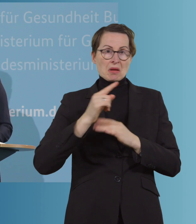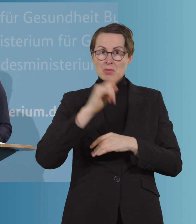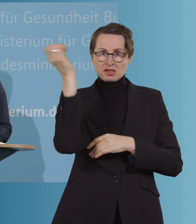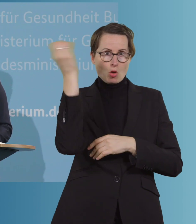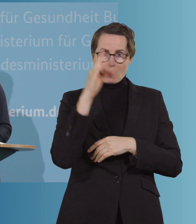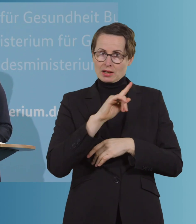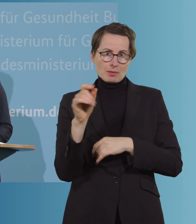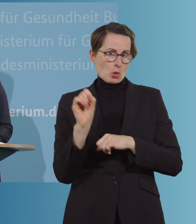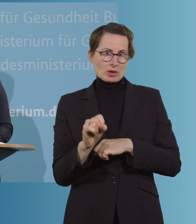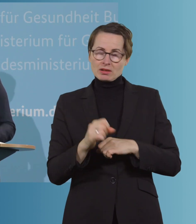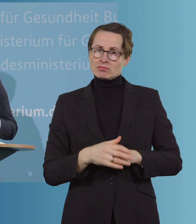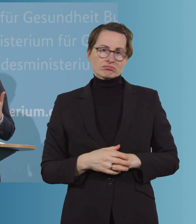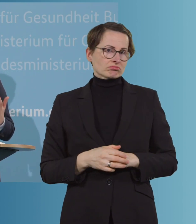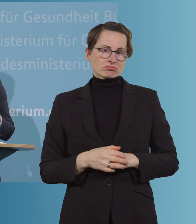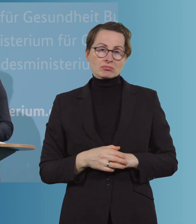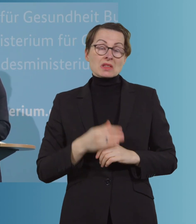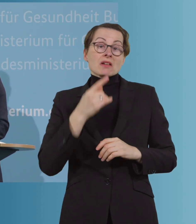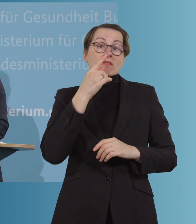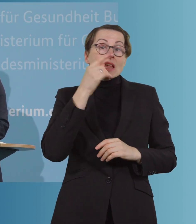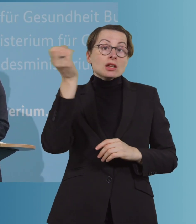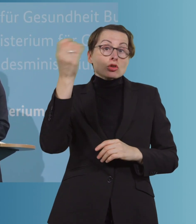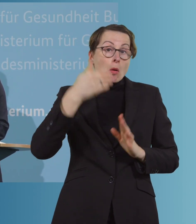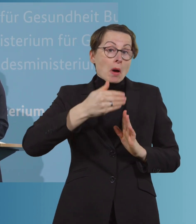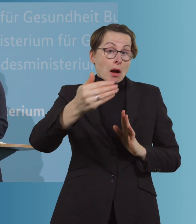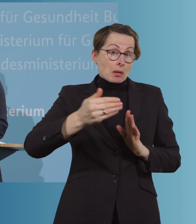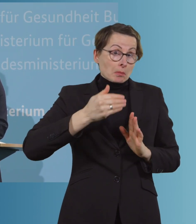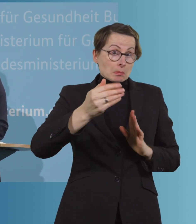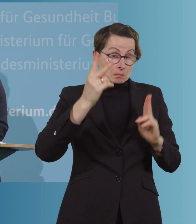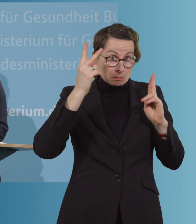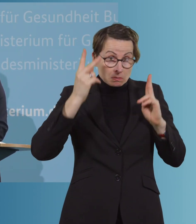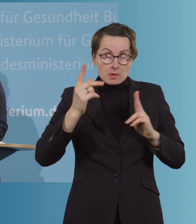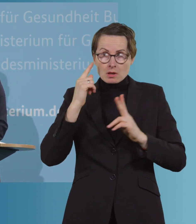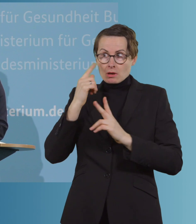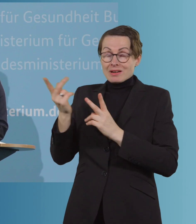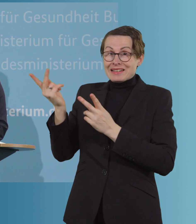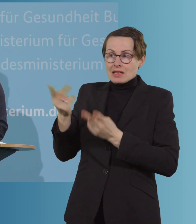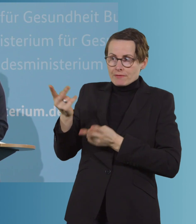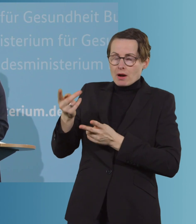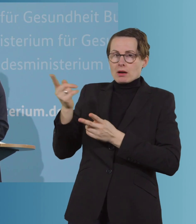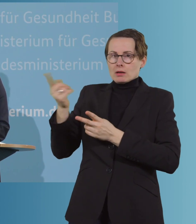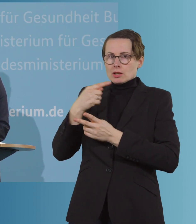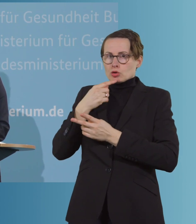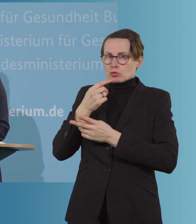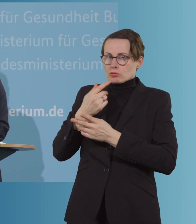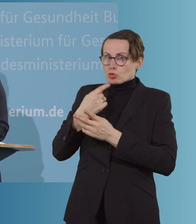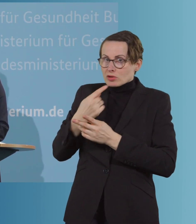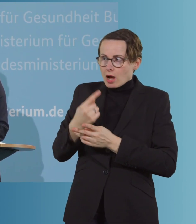nicht geben. Wenn wir dann im Sommer, Stand heute, wenn die Liefer- und Zulassungszusagen der Hersteller eingehalten werden,